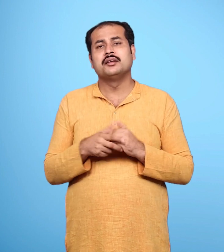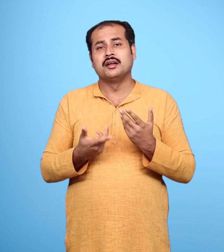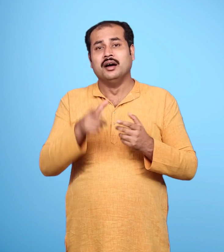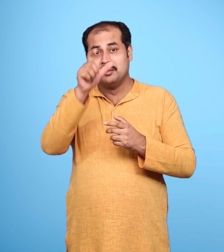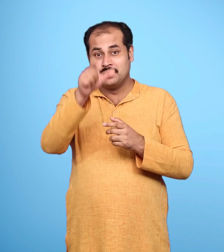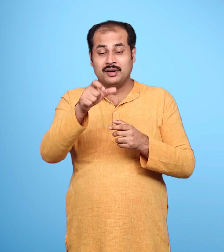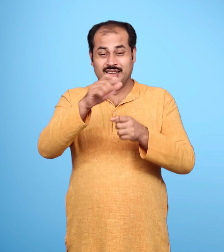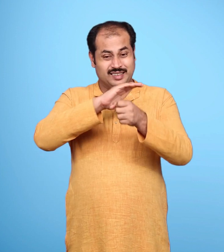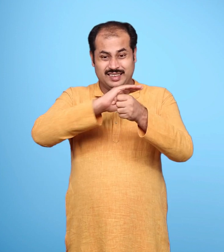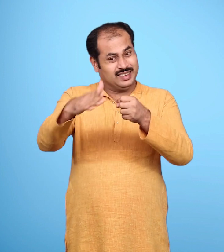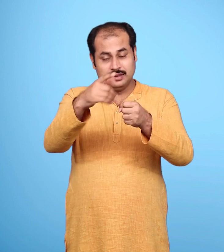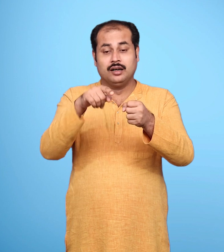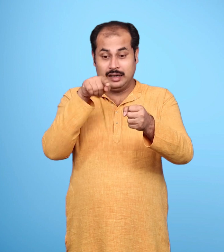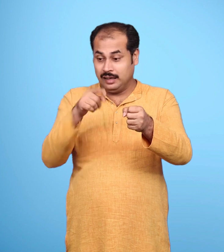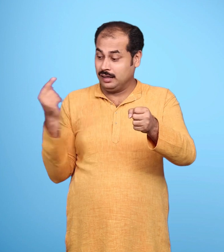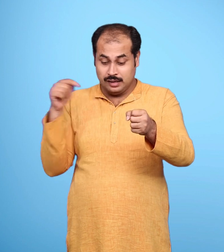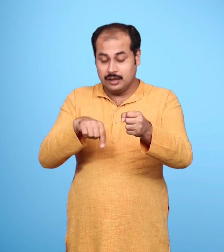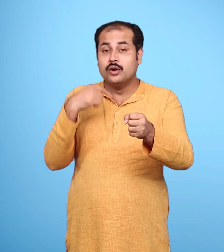राम के हाथों तेरा अंत निश्चित है